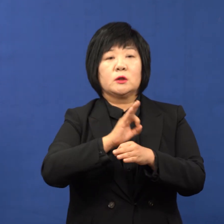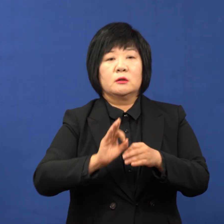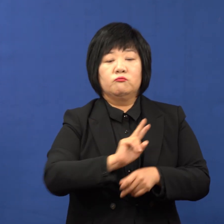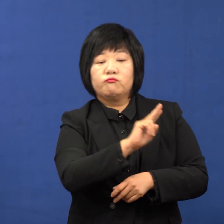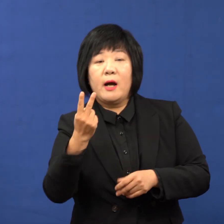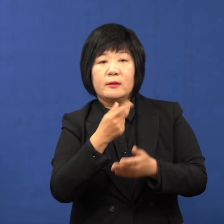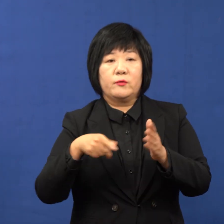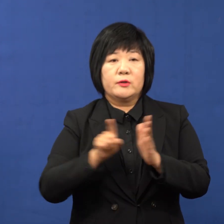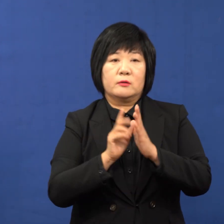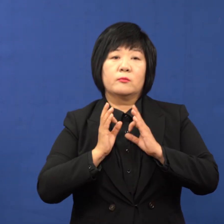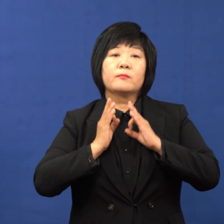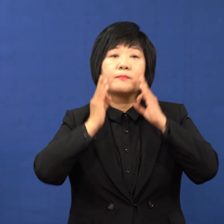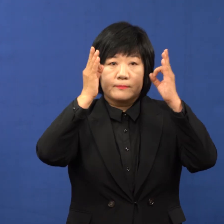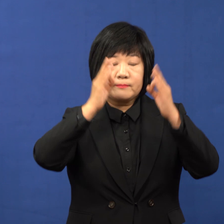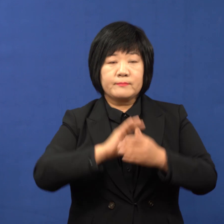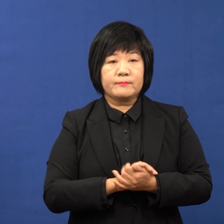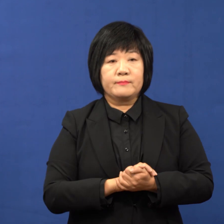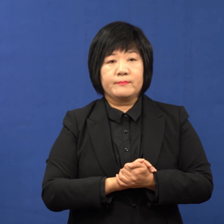최선의 노력을 다하겠습니다.